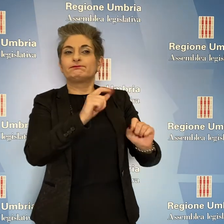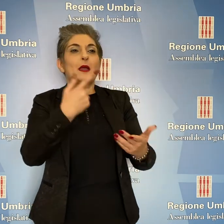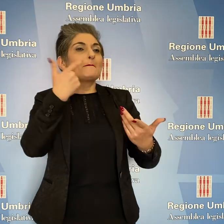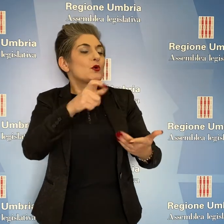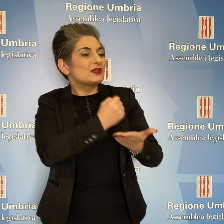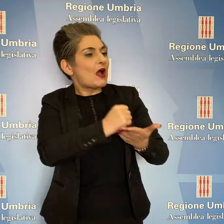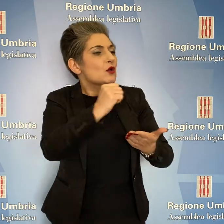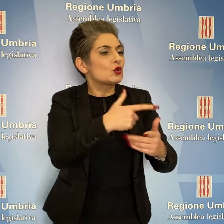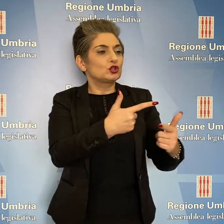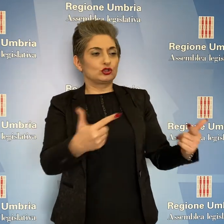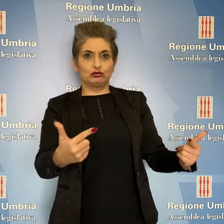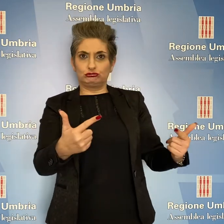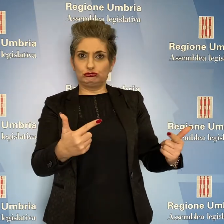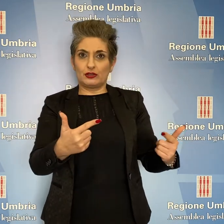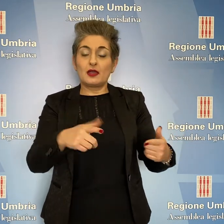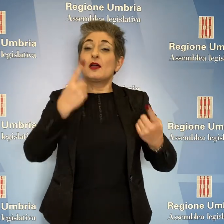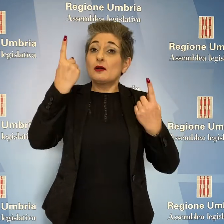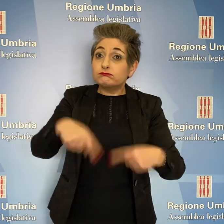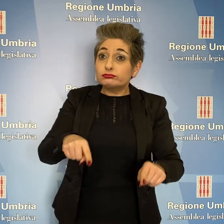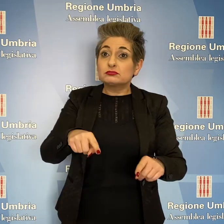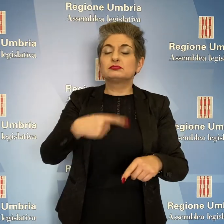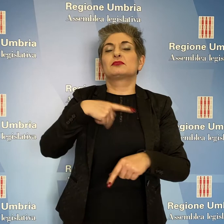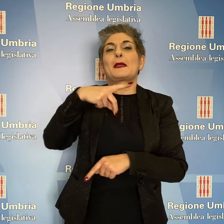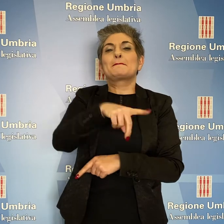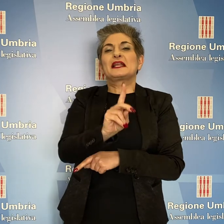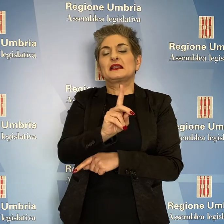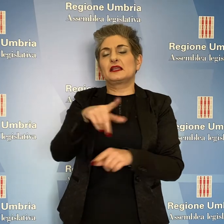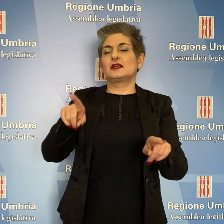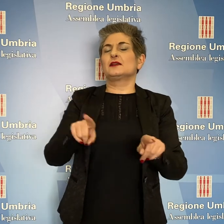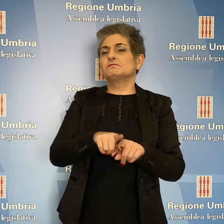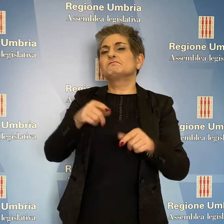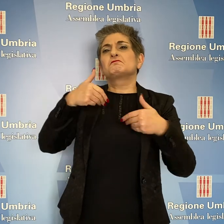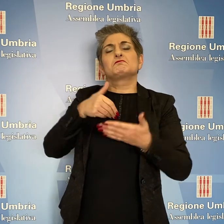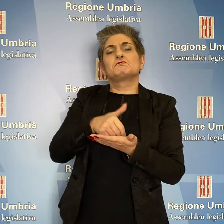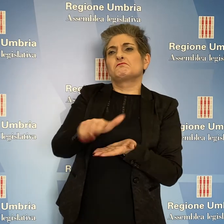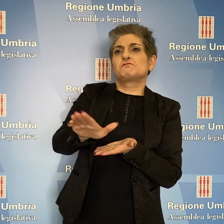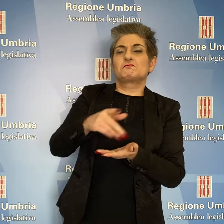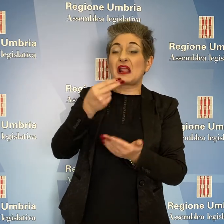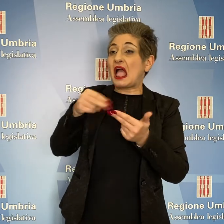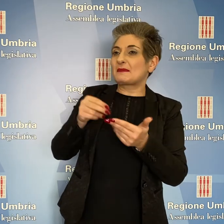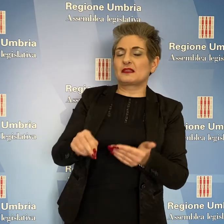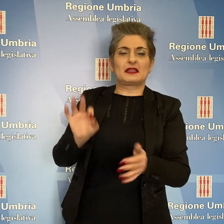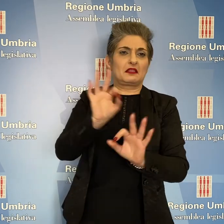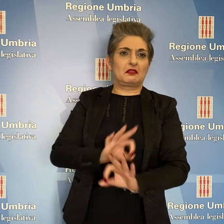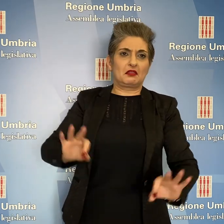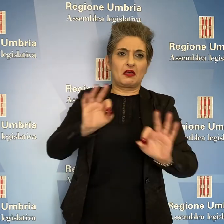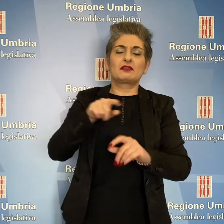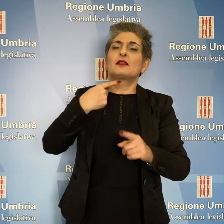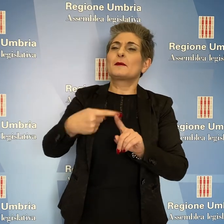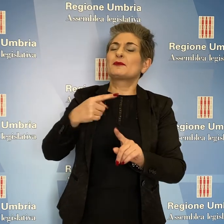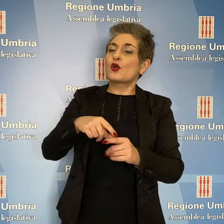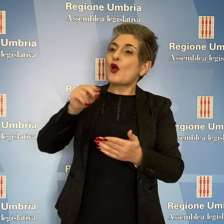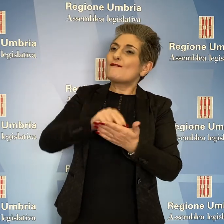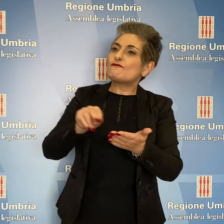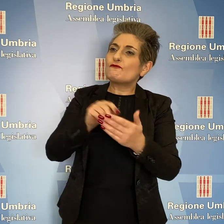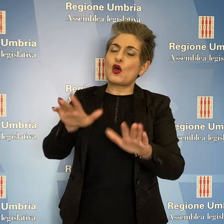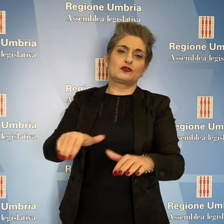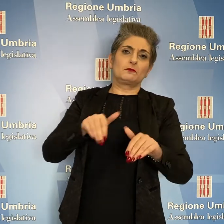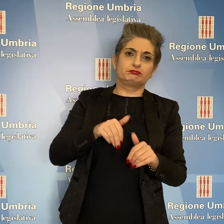il consenso dei proponenti. Per questa ragione, il Partito Democratico ha rinunciato a presentare emendamenti e non ha partecipato al voto,